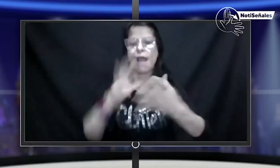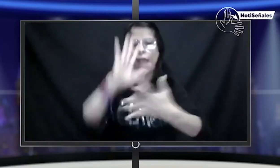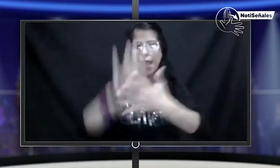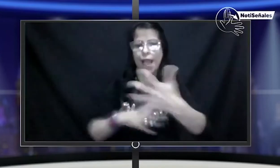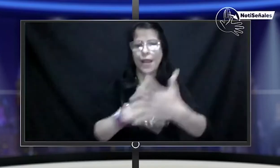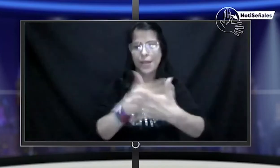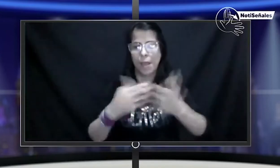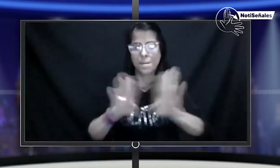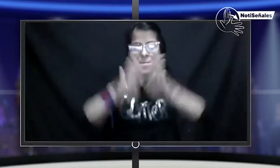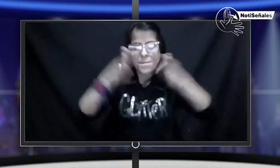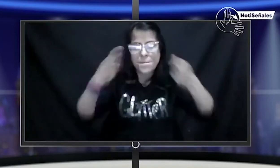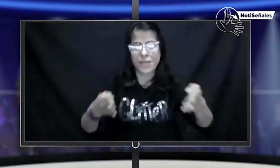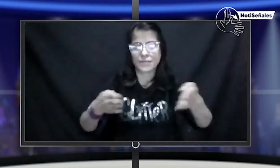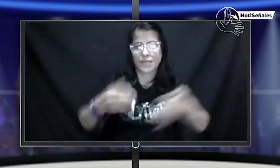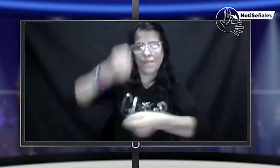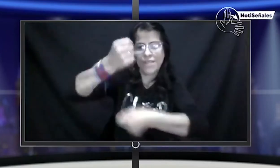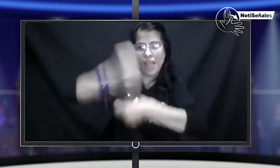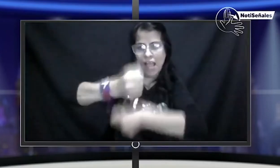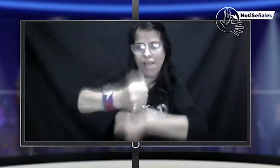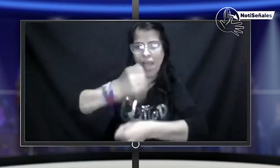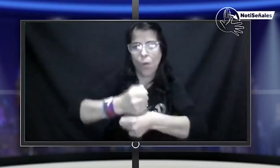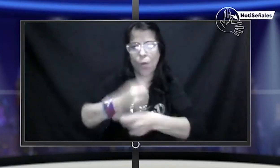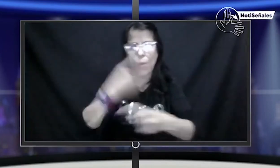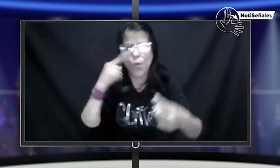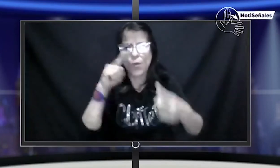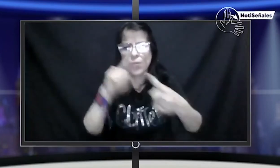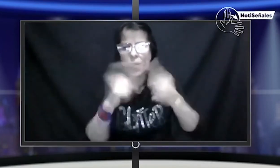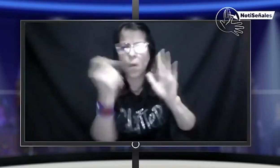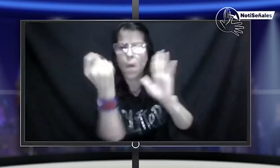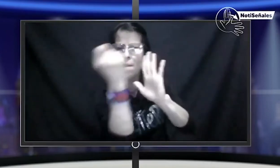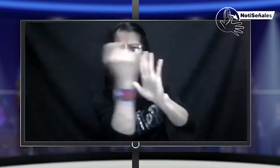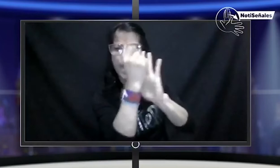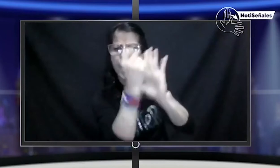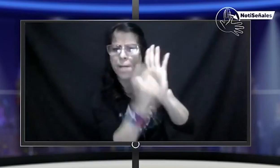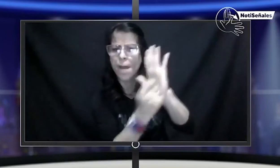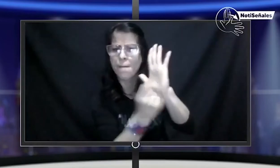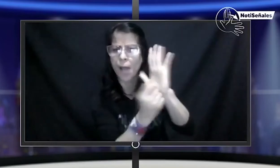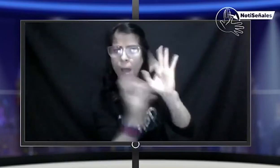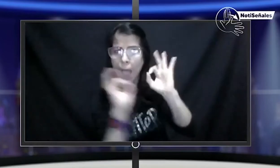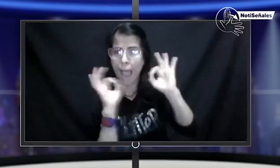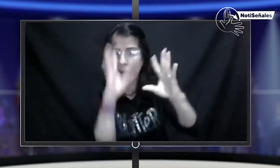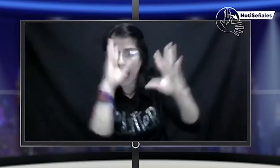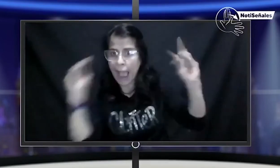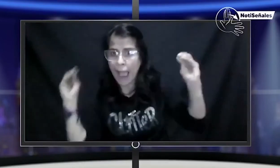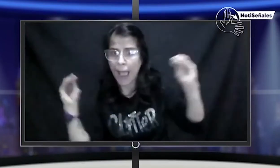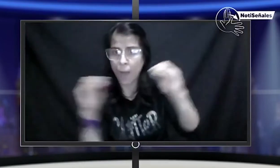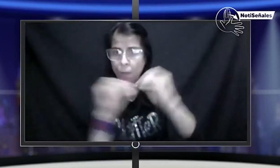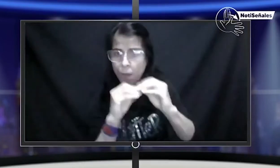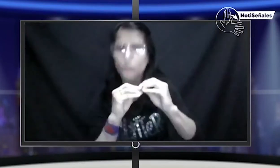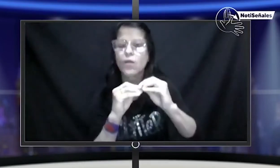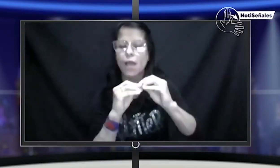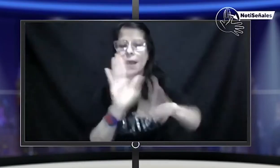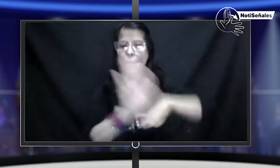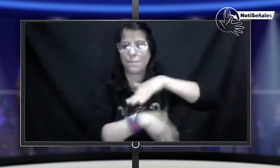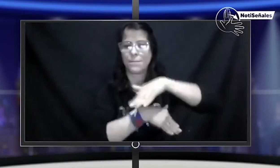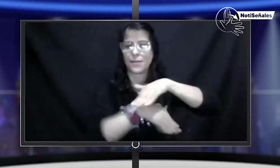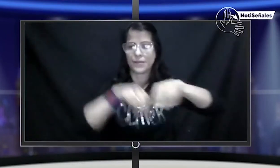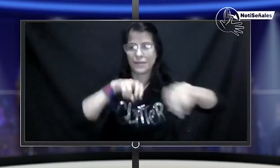nuevo donde vamos a sentarnos, vamos a tener un cronograma, unas mesas de trabajo donde vamos a hablar y vamos a